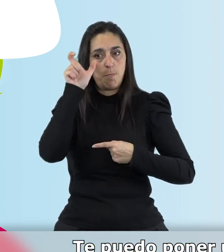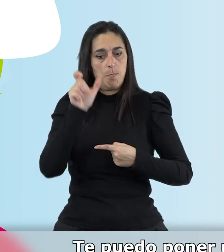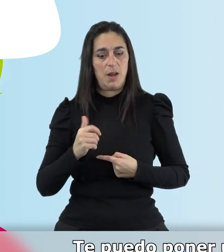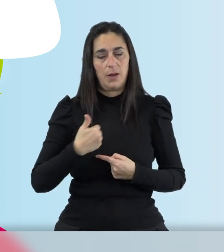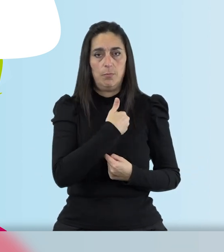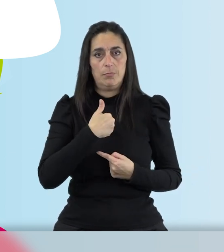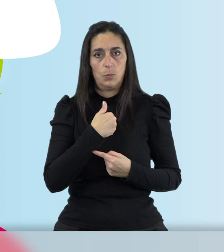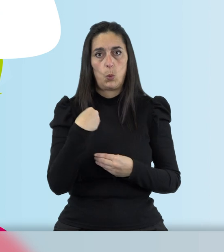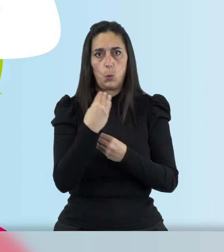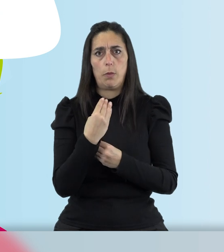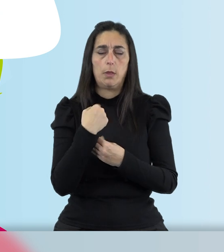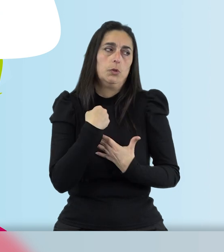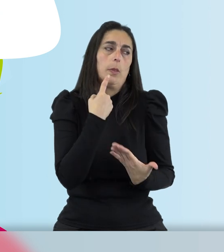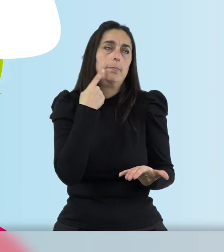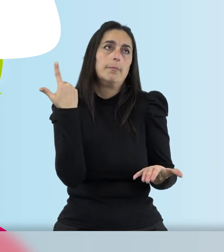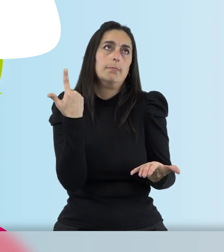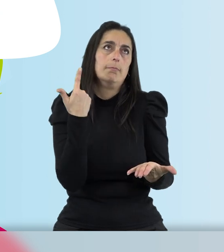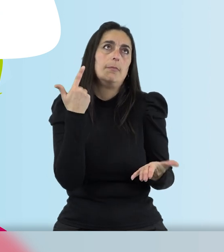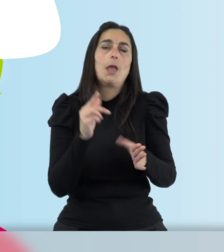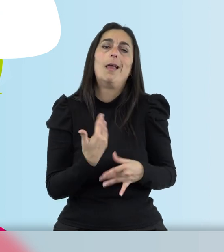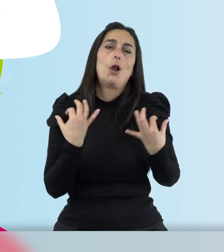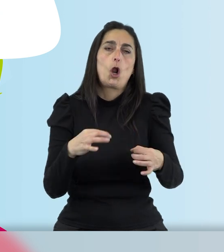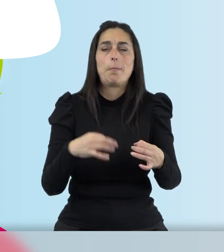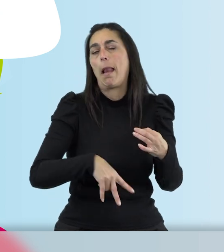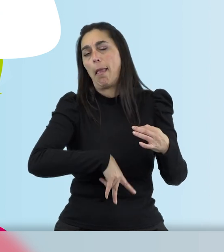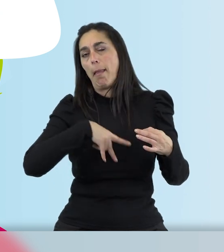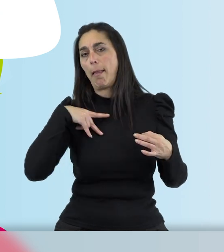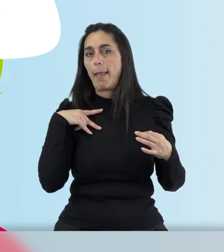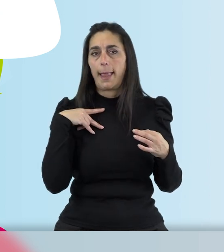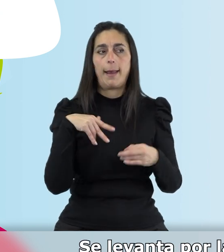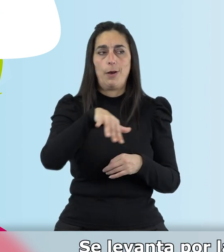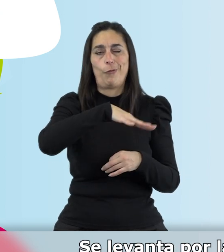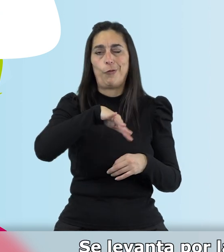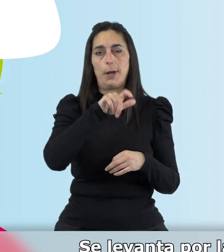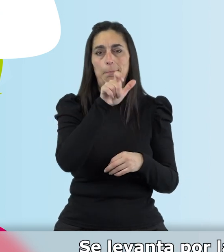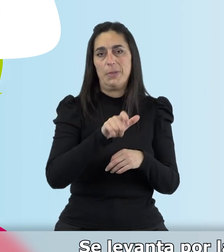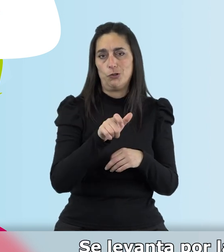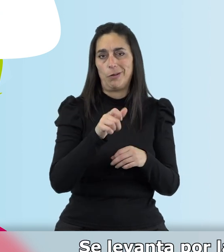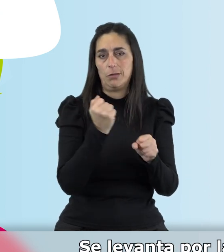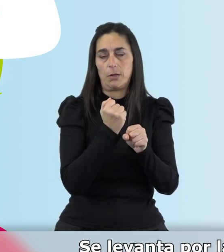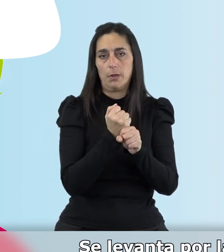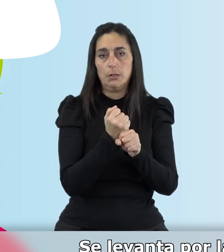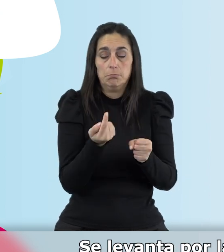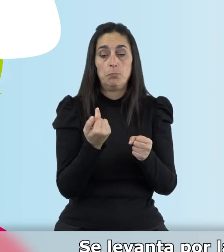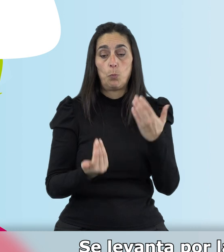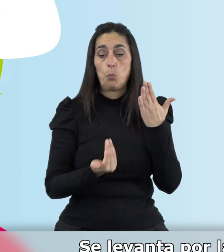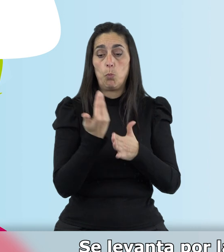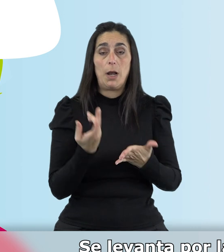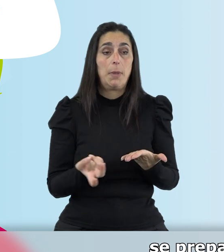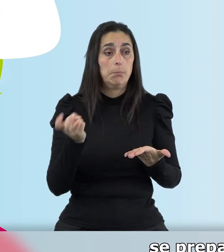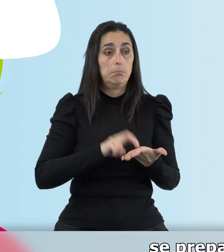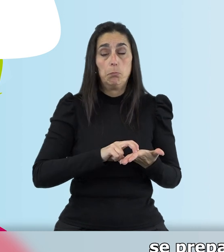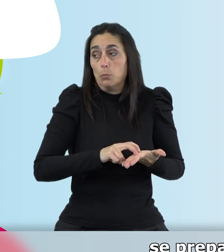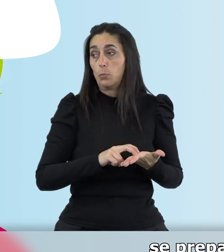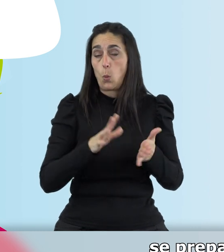bastante normalizado en los cuidadores del entorno rural. Se levantan por la mañana, como